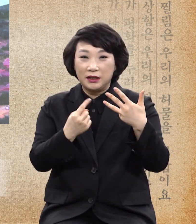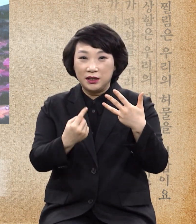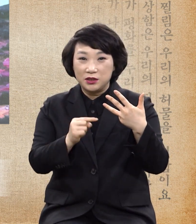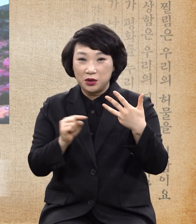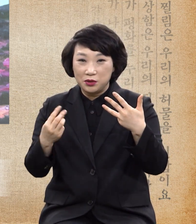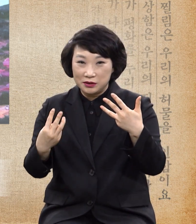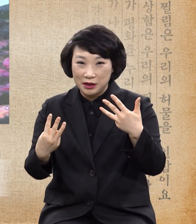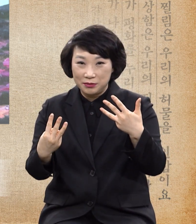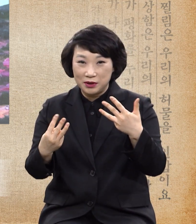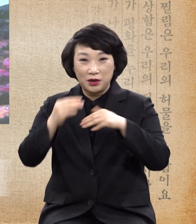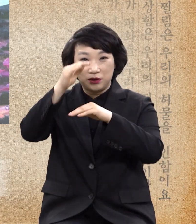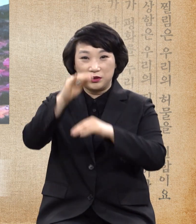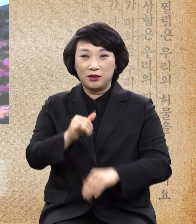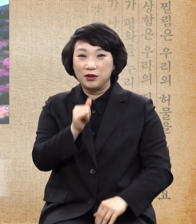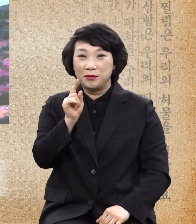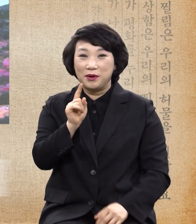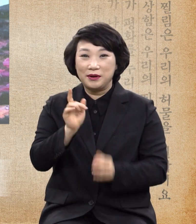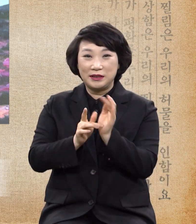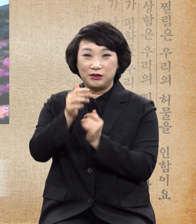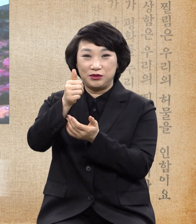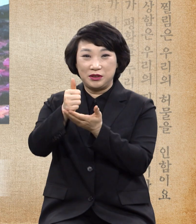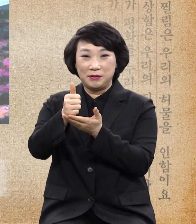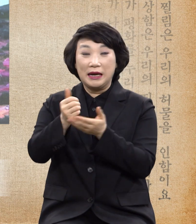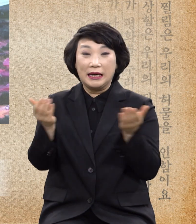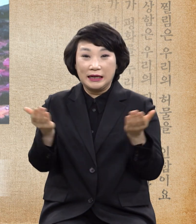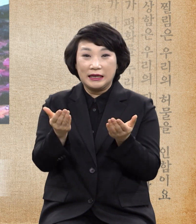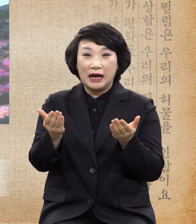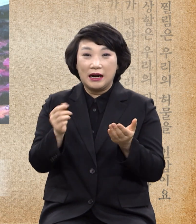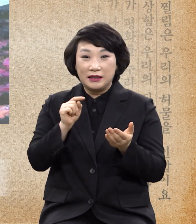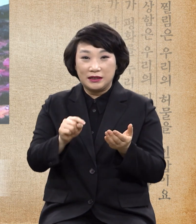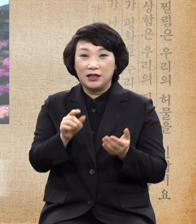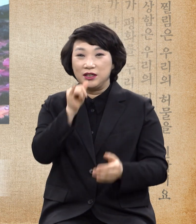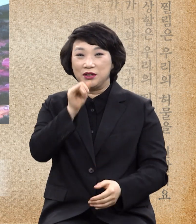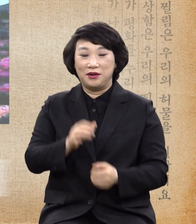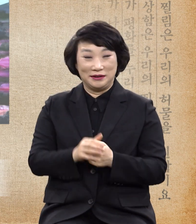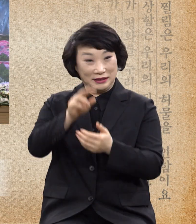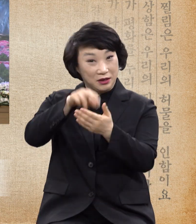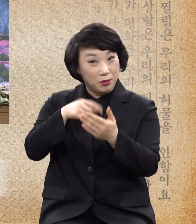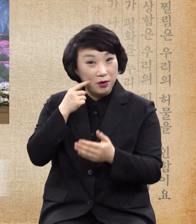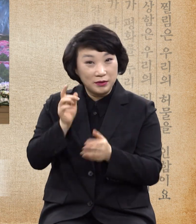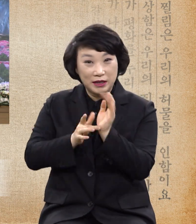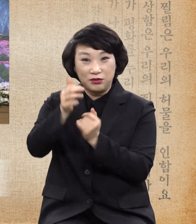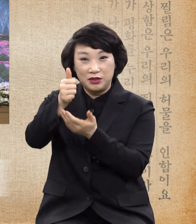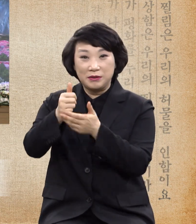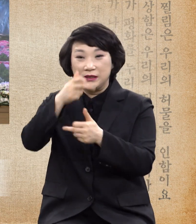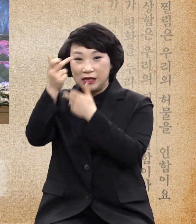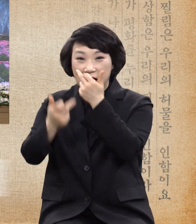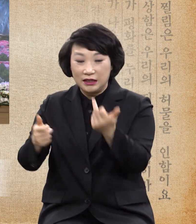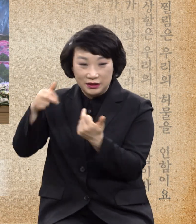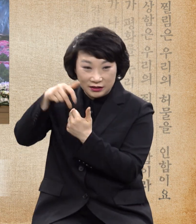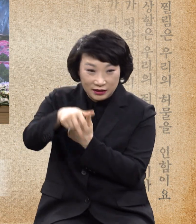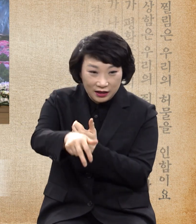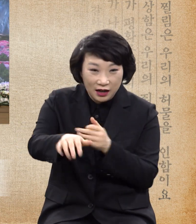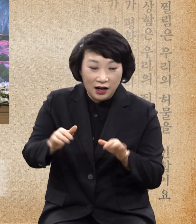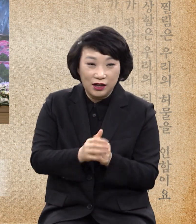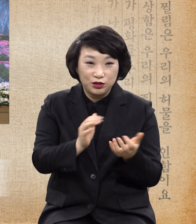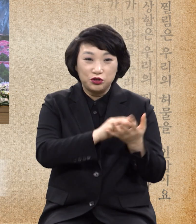뭐라고 말씀하셨어요 예수께서 일하신 일 읽어봐 예수께서 산에서 내려오시니 허다한 무리가